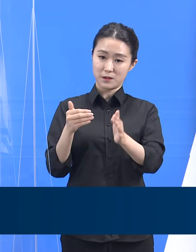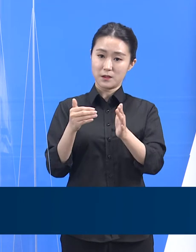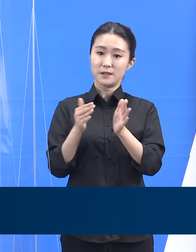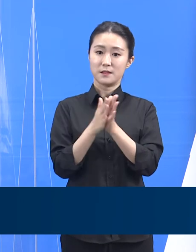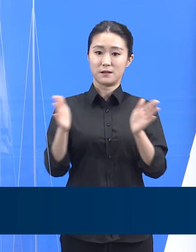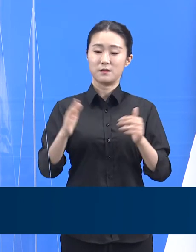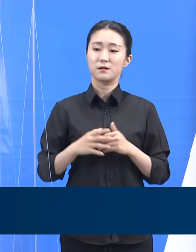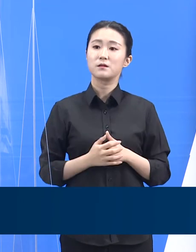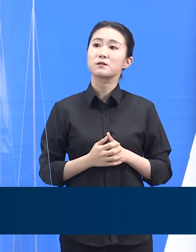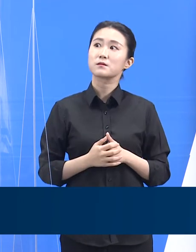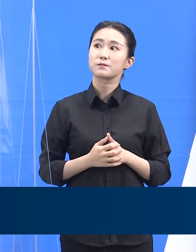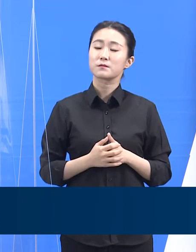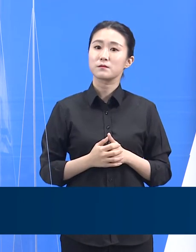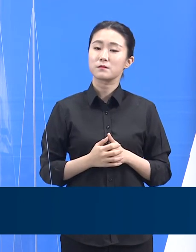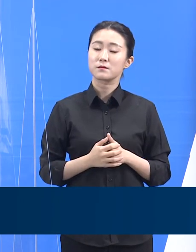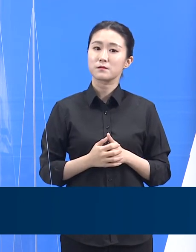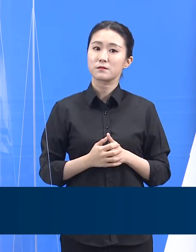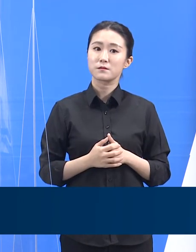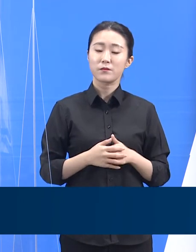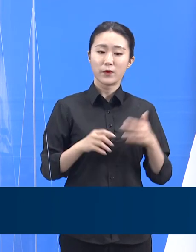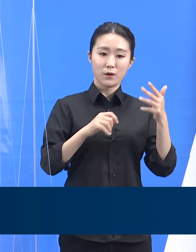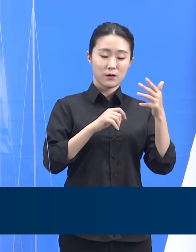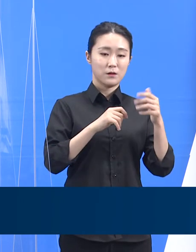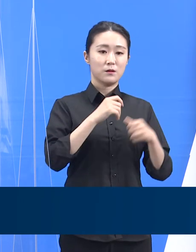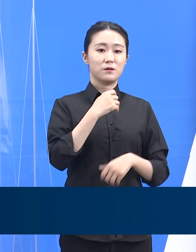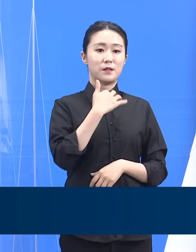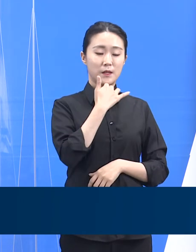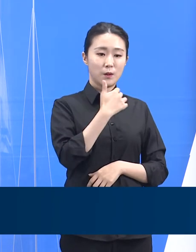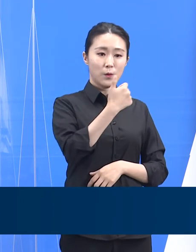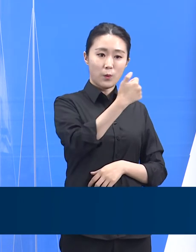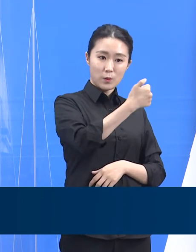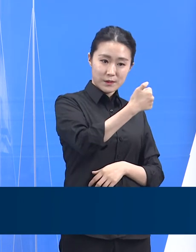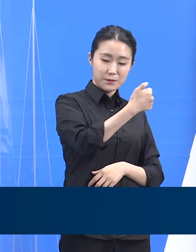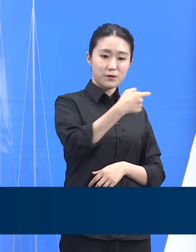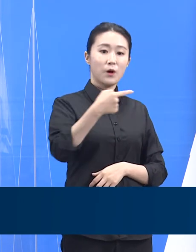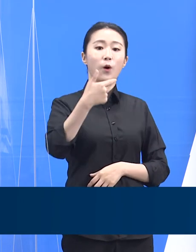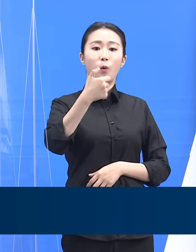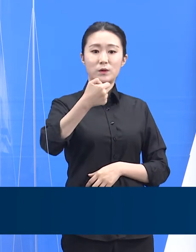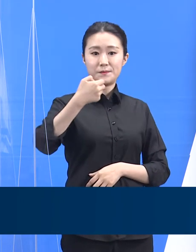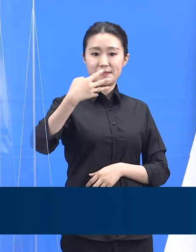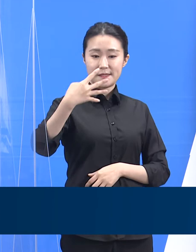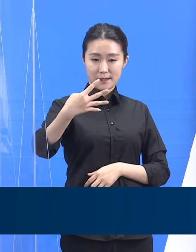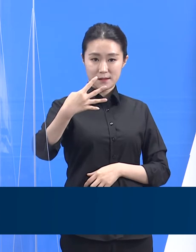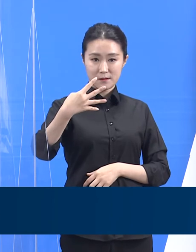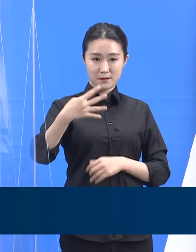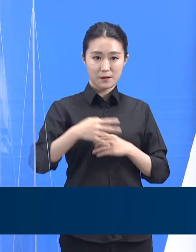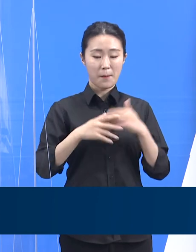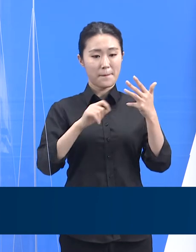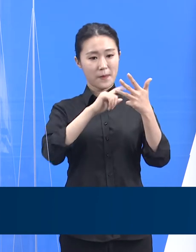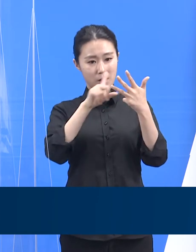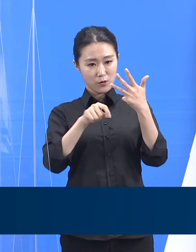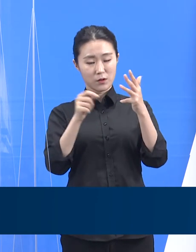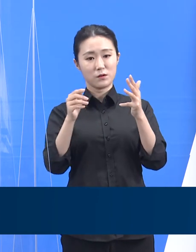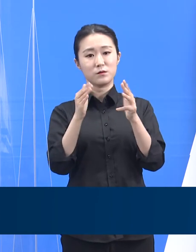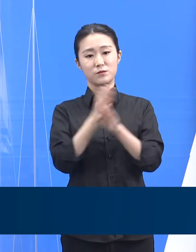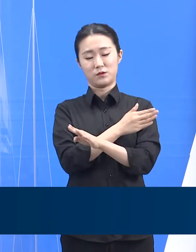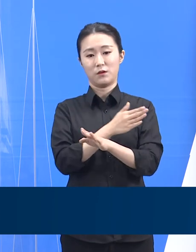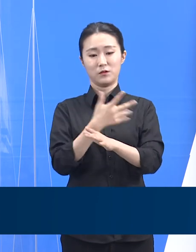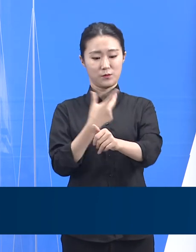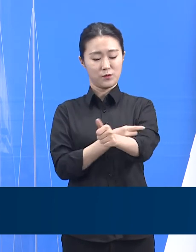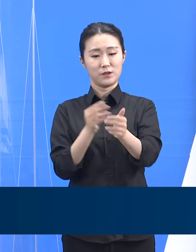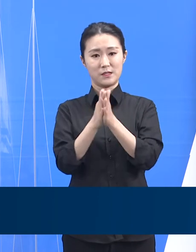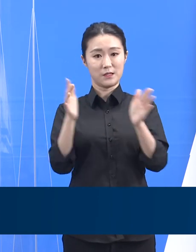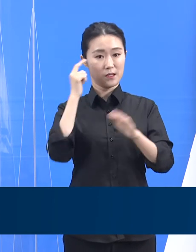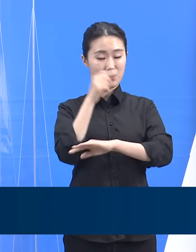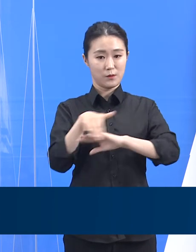16일부터 8월 28일까지가 1차 접종 예정입니다. 접종하는 백신은 화이자 또는 모더나이며 접종 편의성을